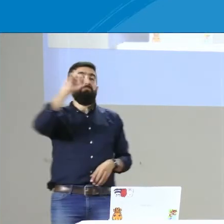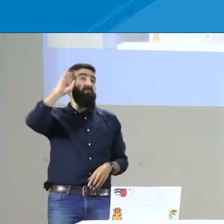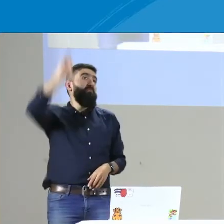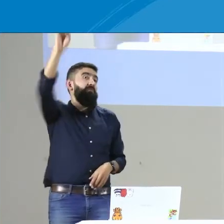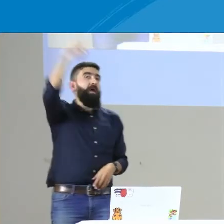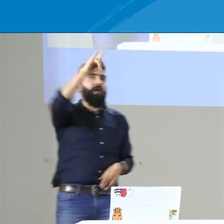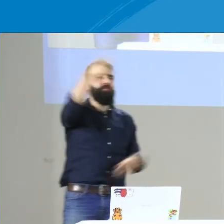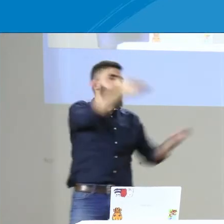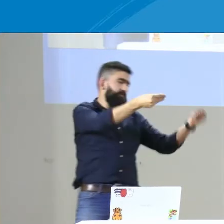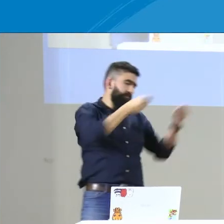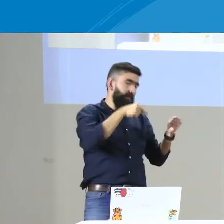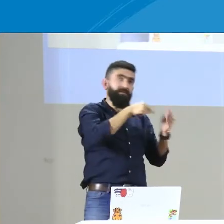Siguiente.